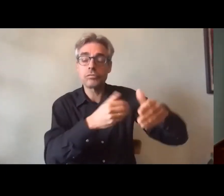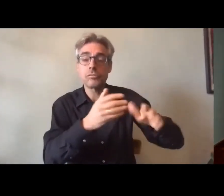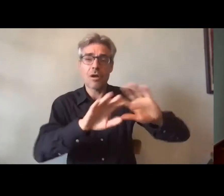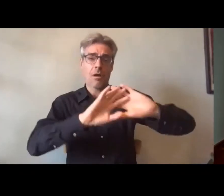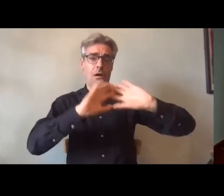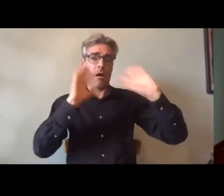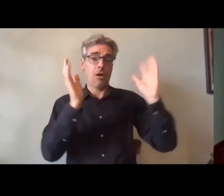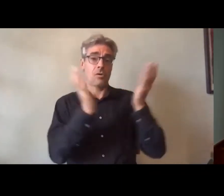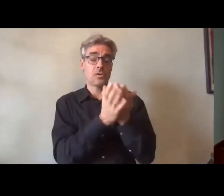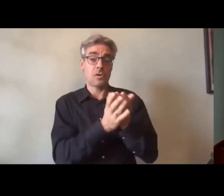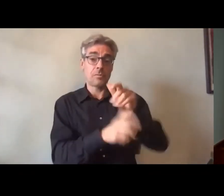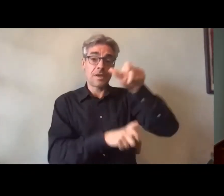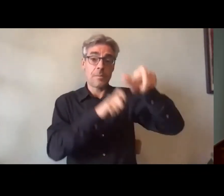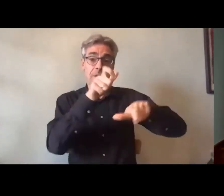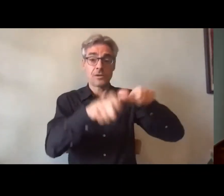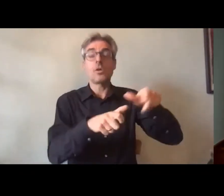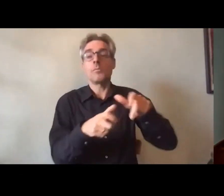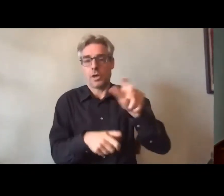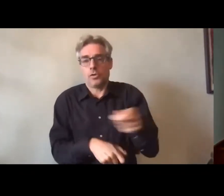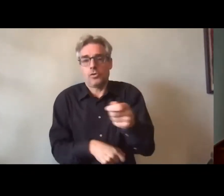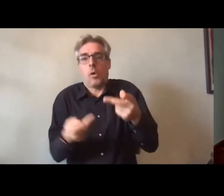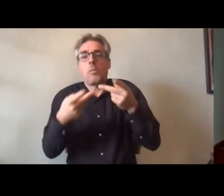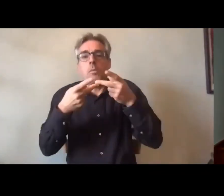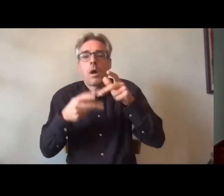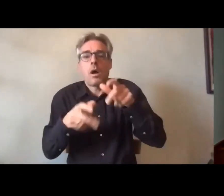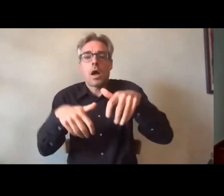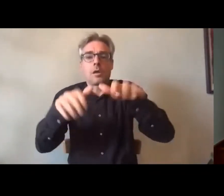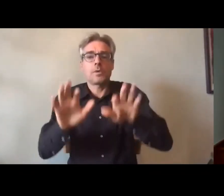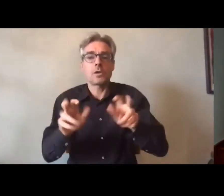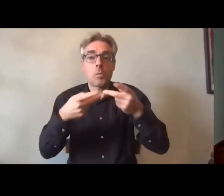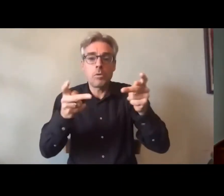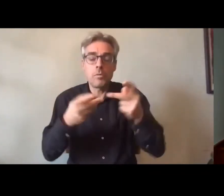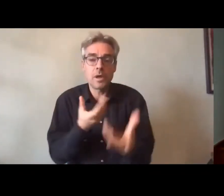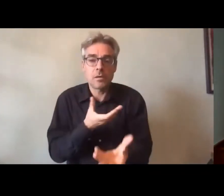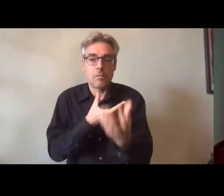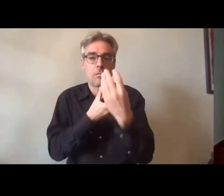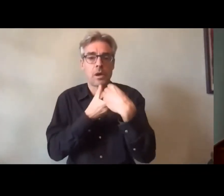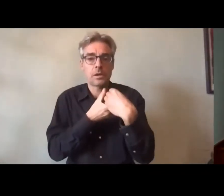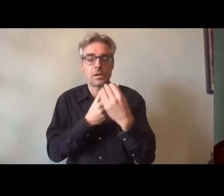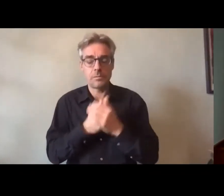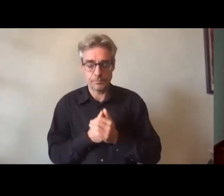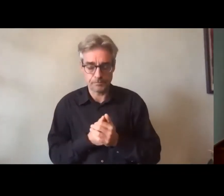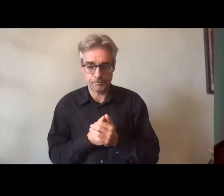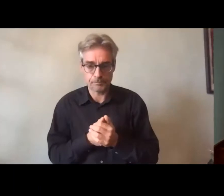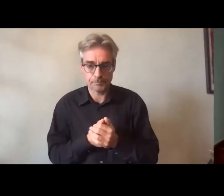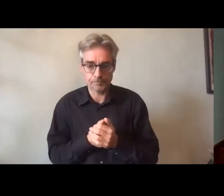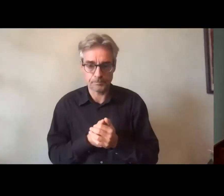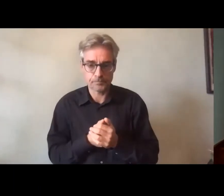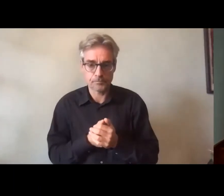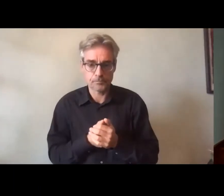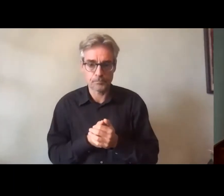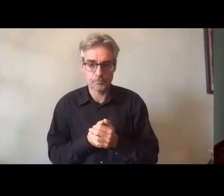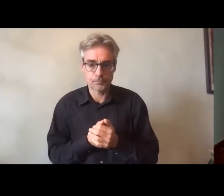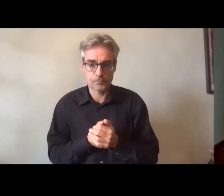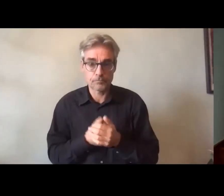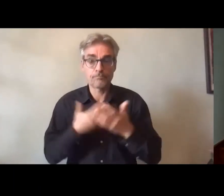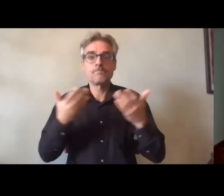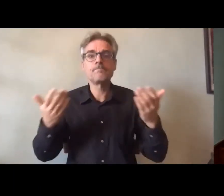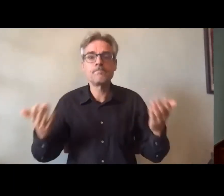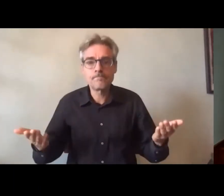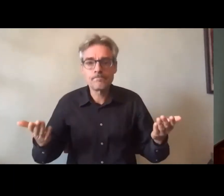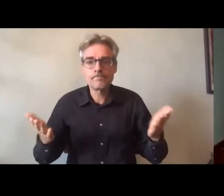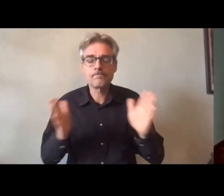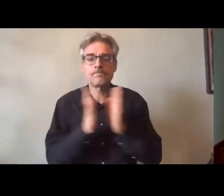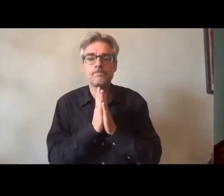des partenaires les acteurs publics qui sont embarqués dans ces dans ces démarches là alors si